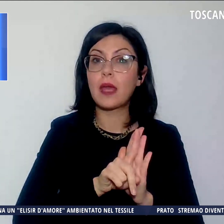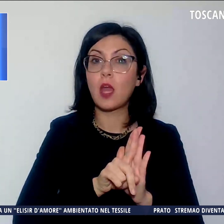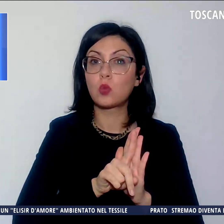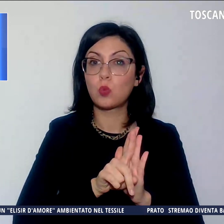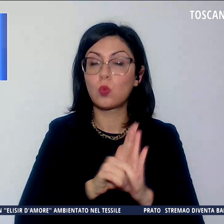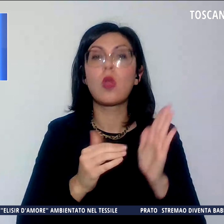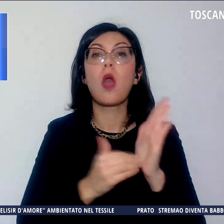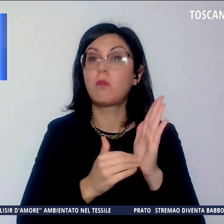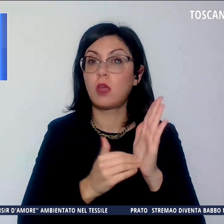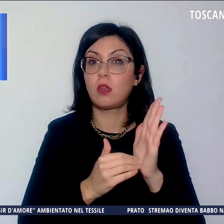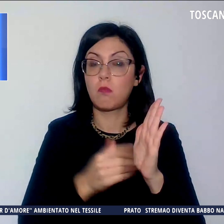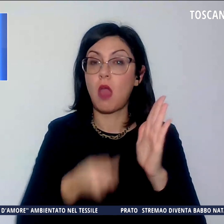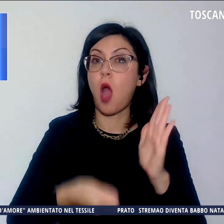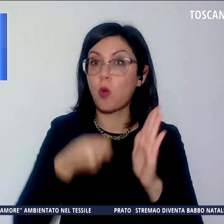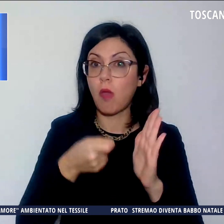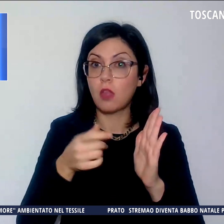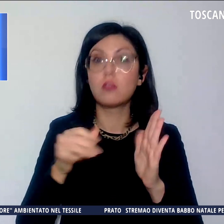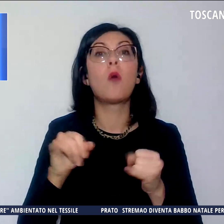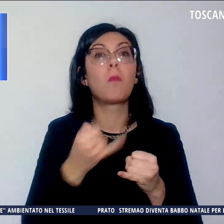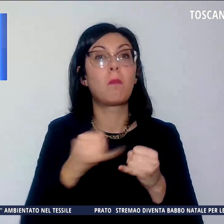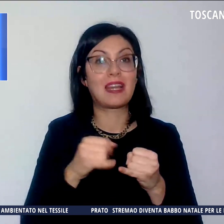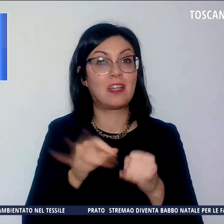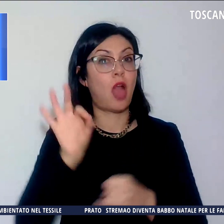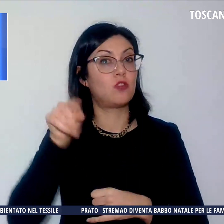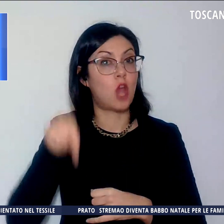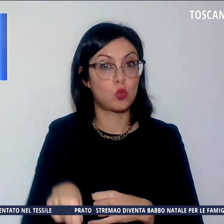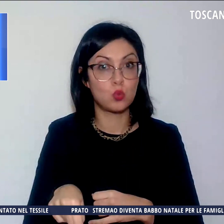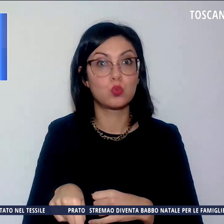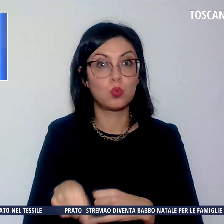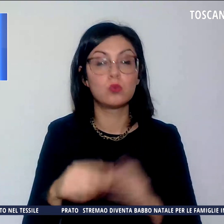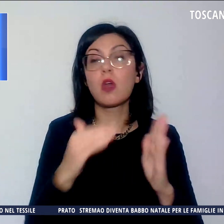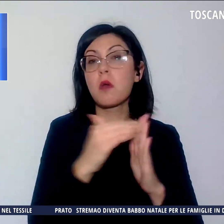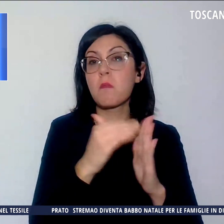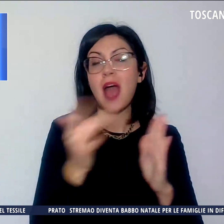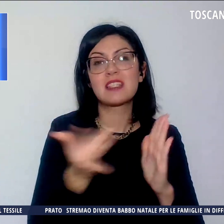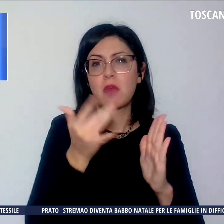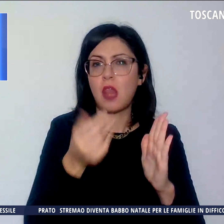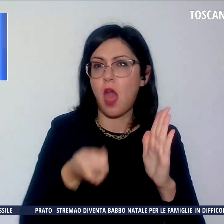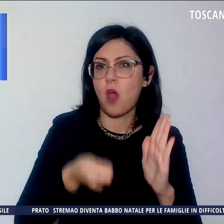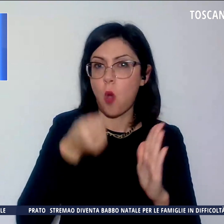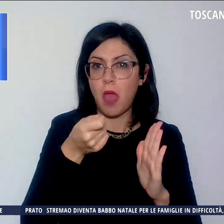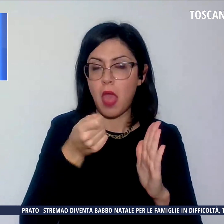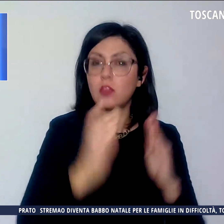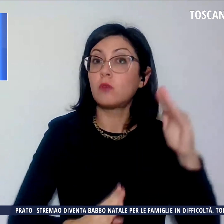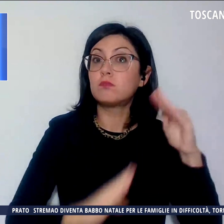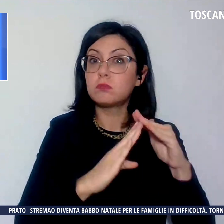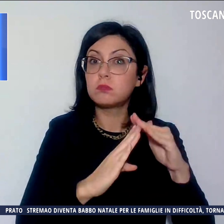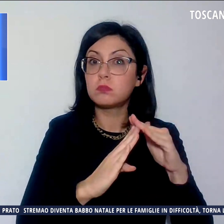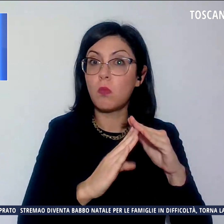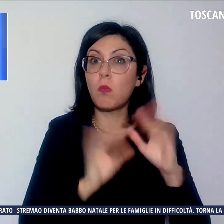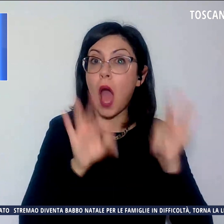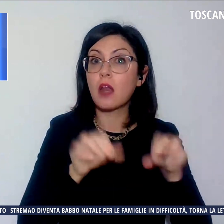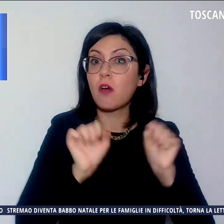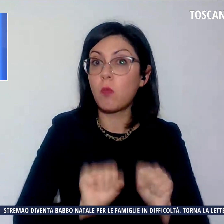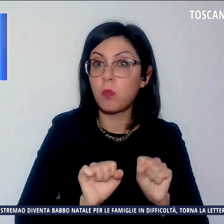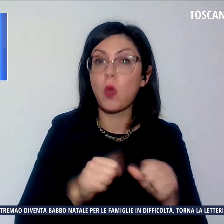aumento, in particolare al centro sud della regione, massime lieve e locale aumento, con punte che arriveranno ai 16 e